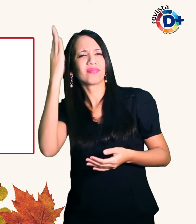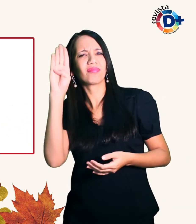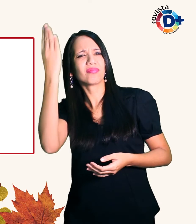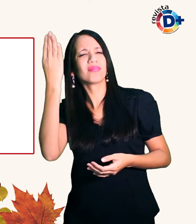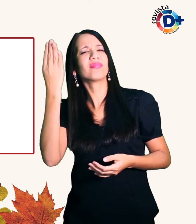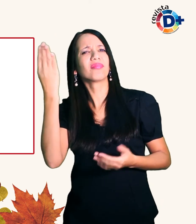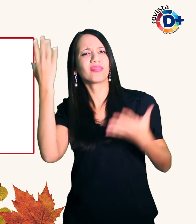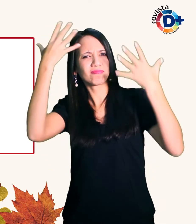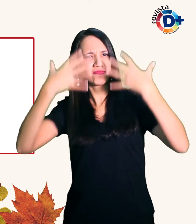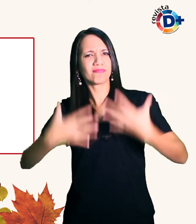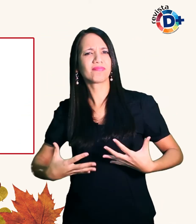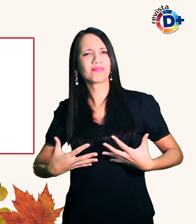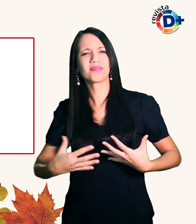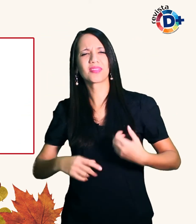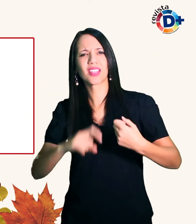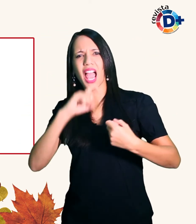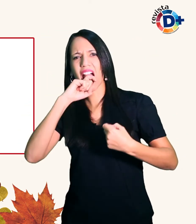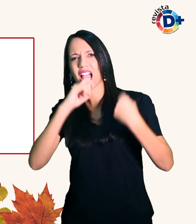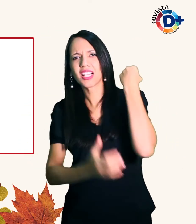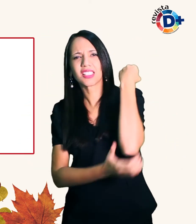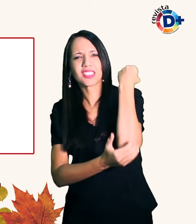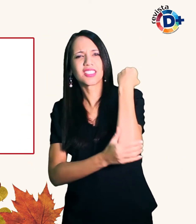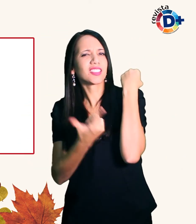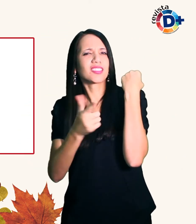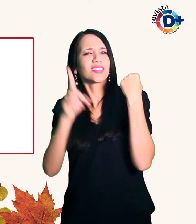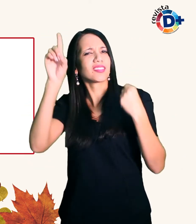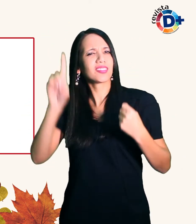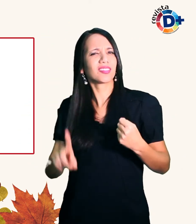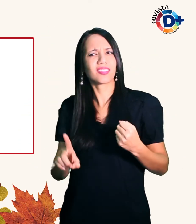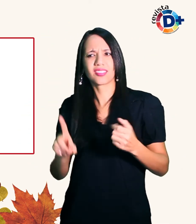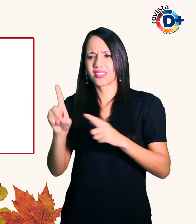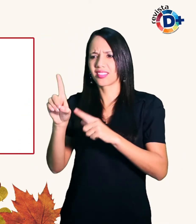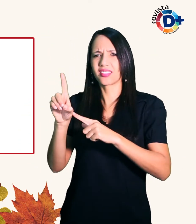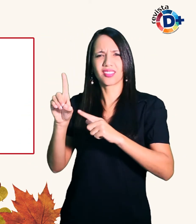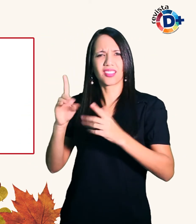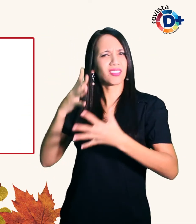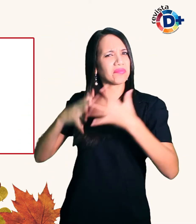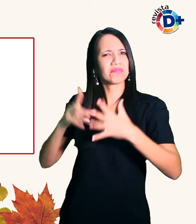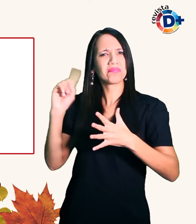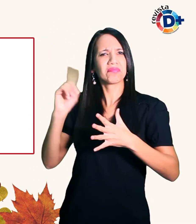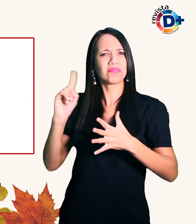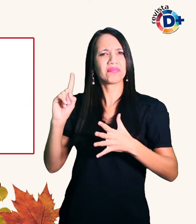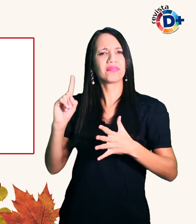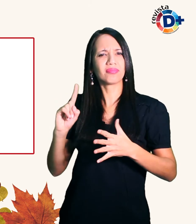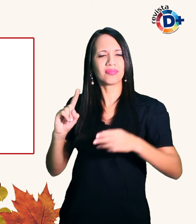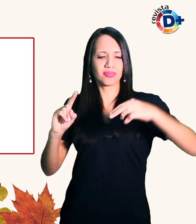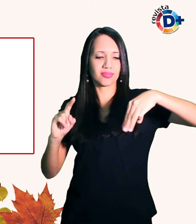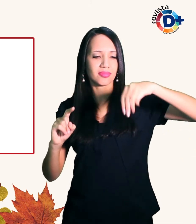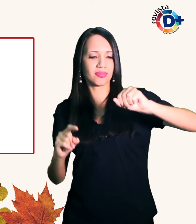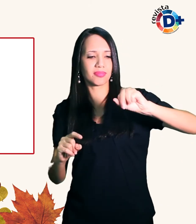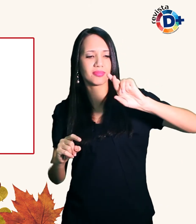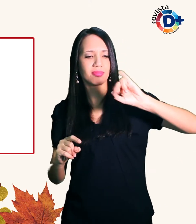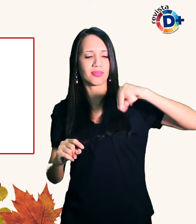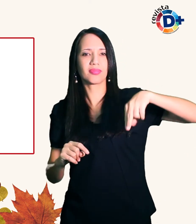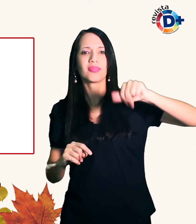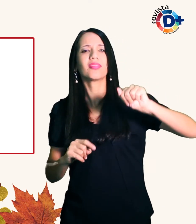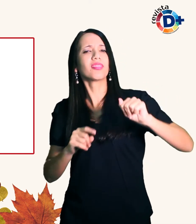deficiência Marina conta que vive situações de preconceitos todos os dias Por exemplo